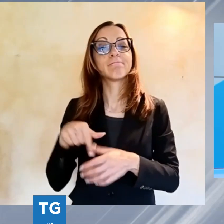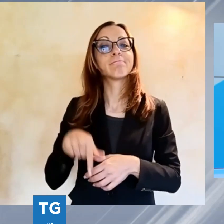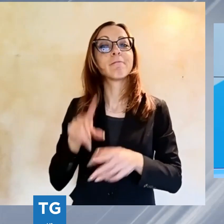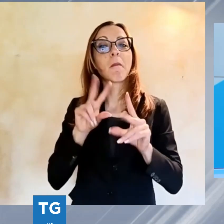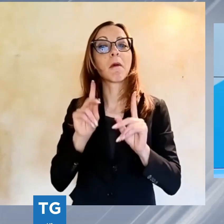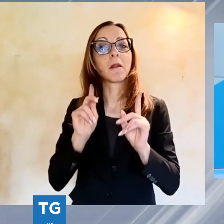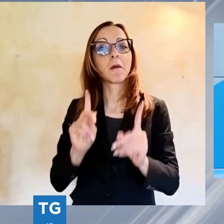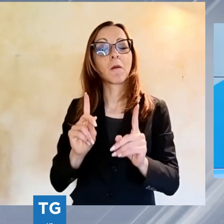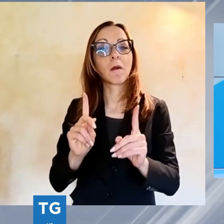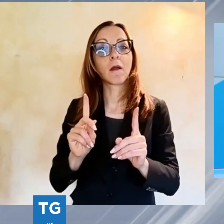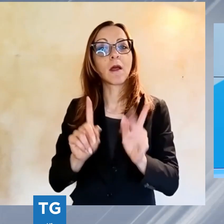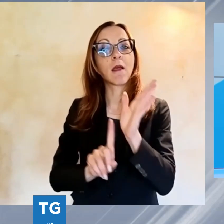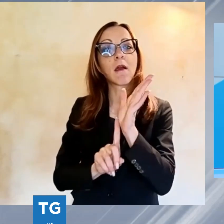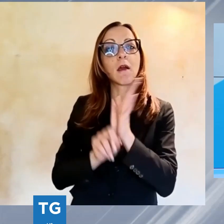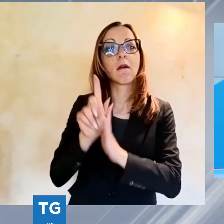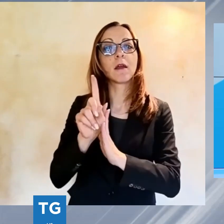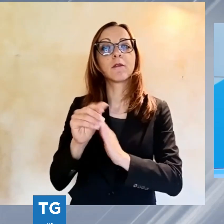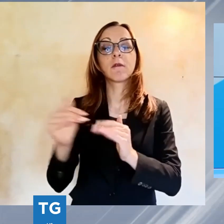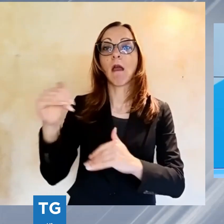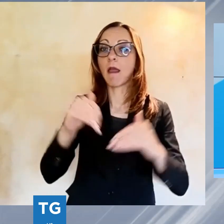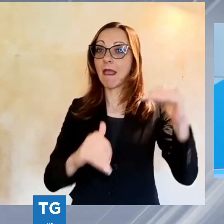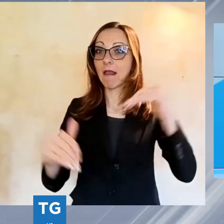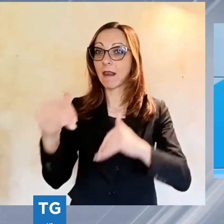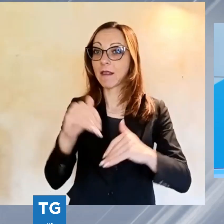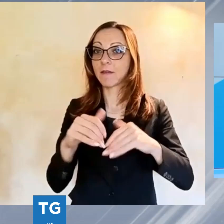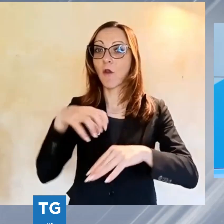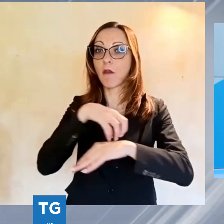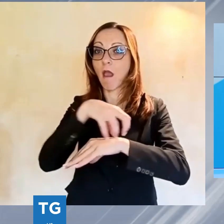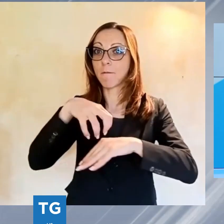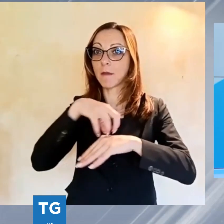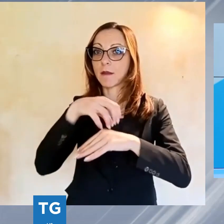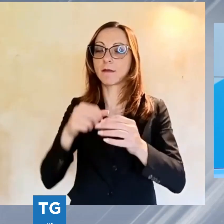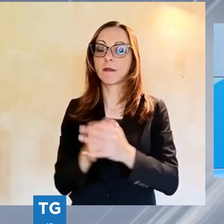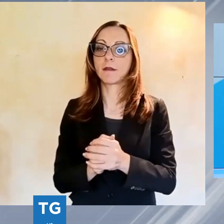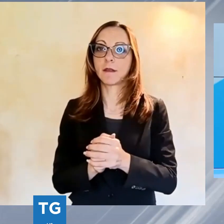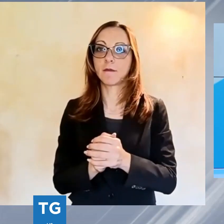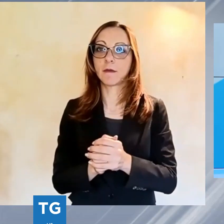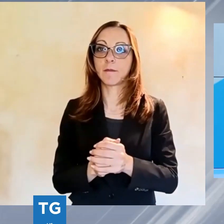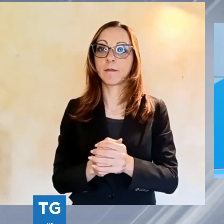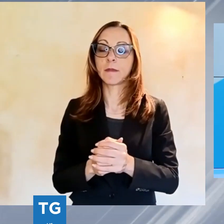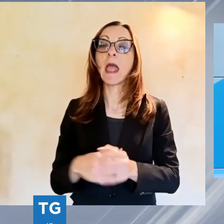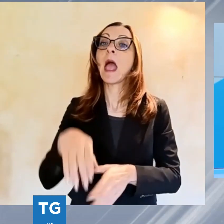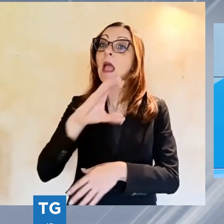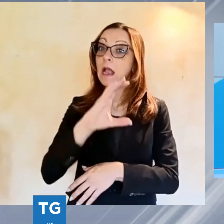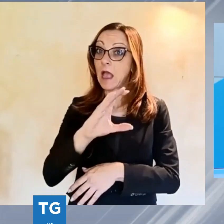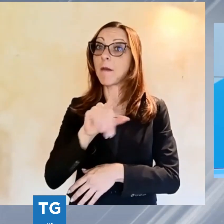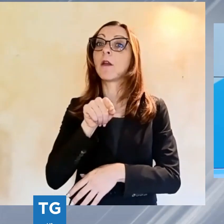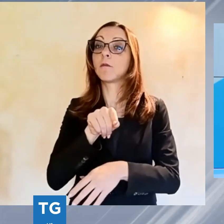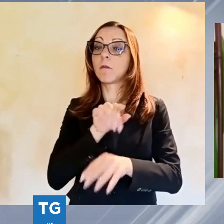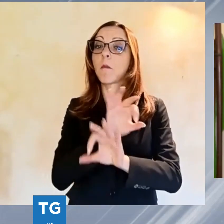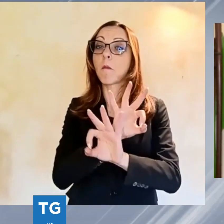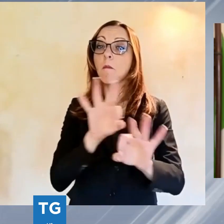risultati delle elezioni amministrative perché a Capannori è già tempo di passaggio di consegne.